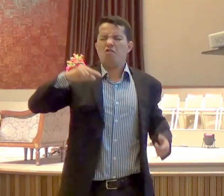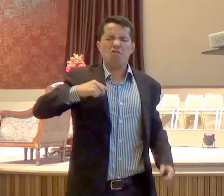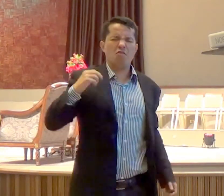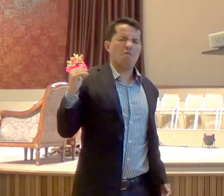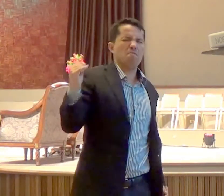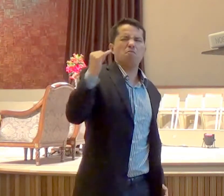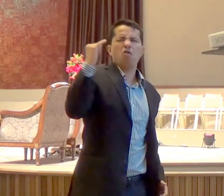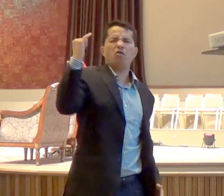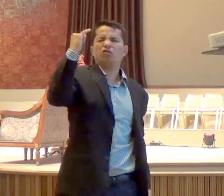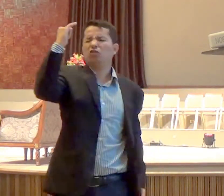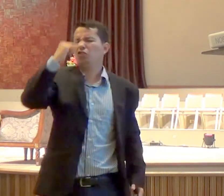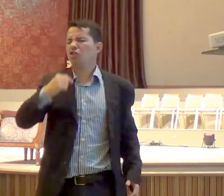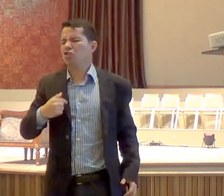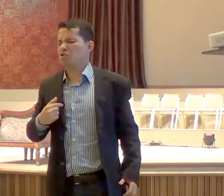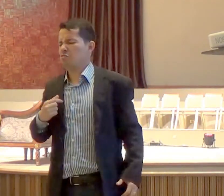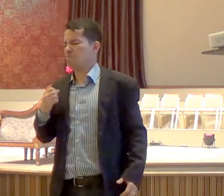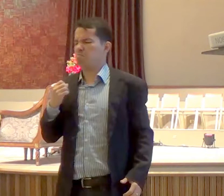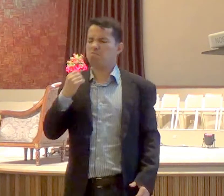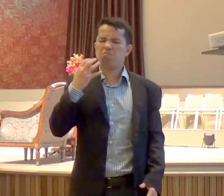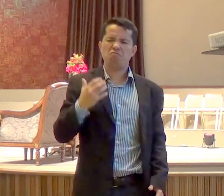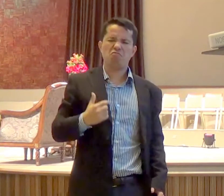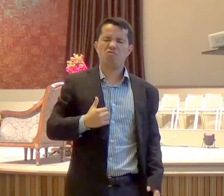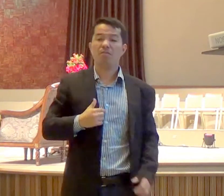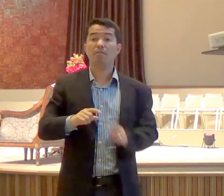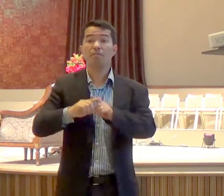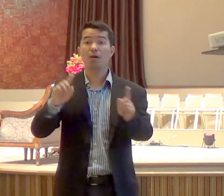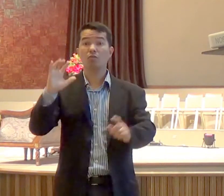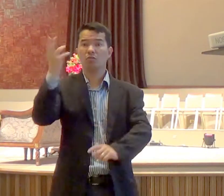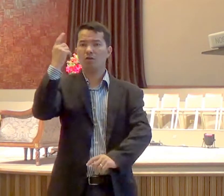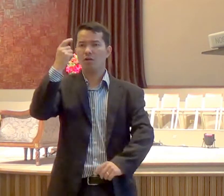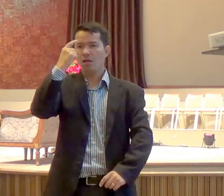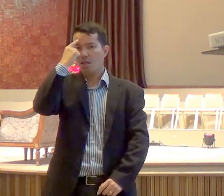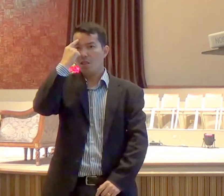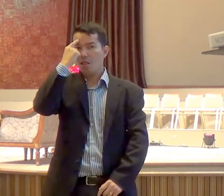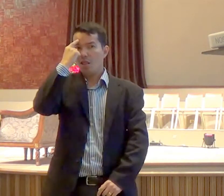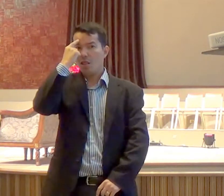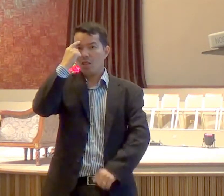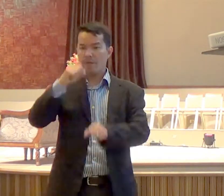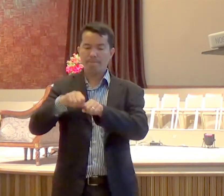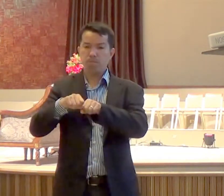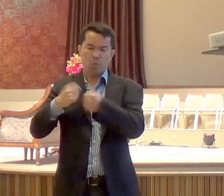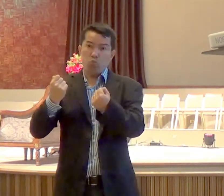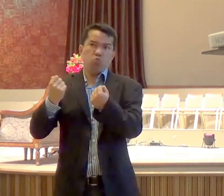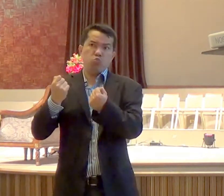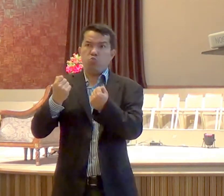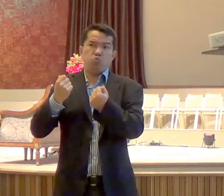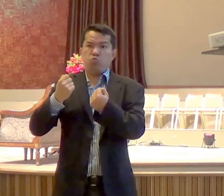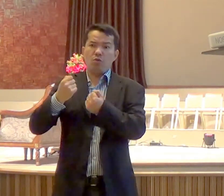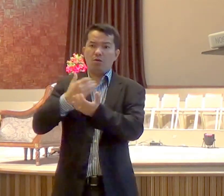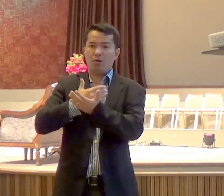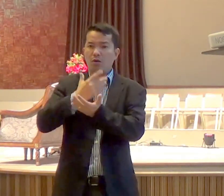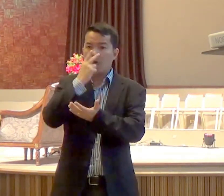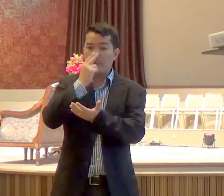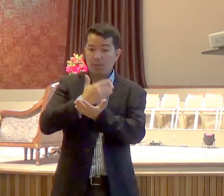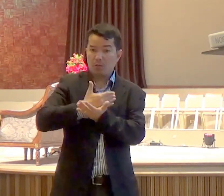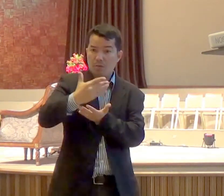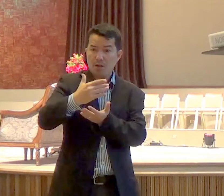e a Bíblia diz, que ele então, perdeu, completamente, a sua memória, a sua sanidade mental,